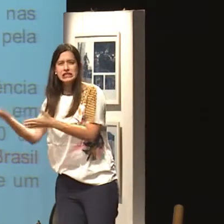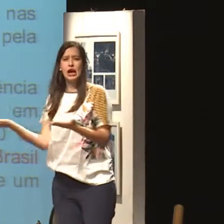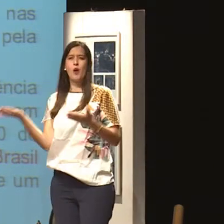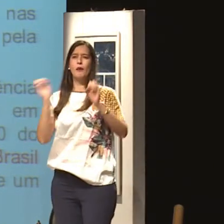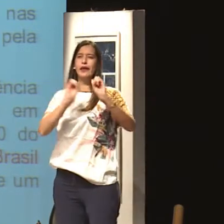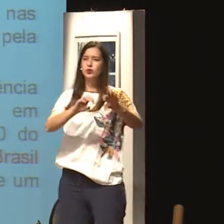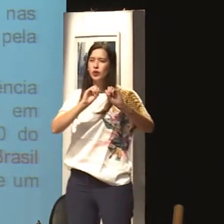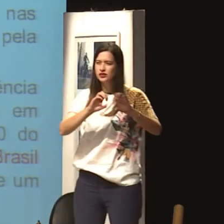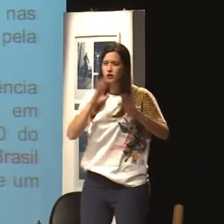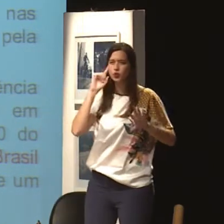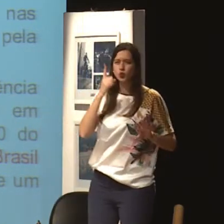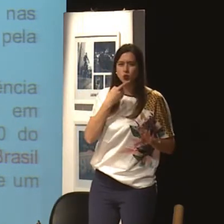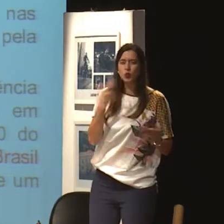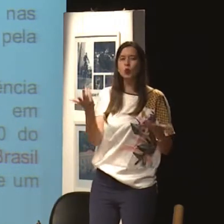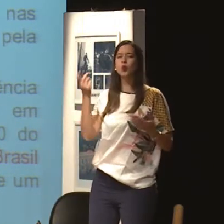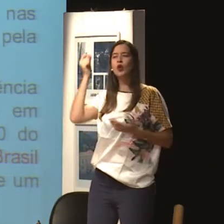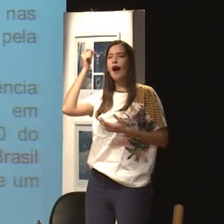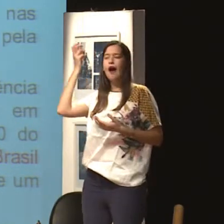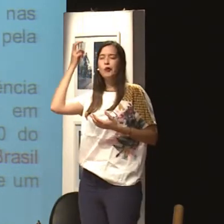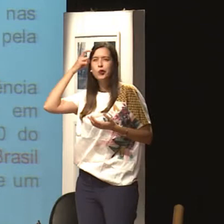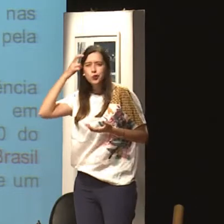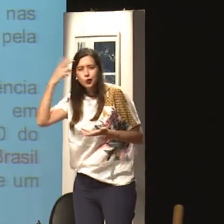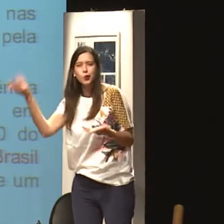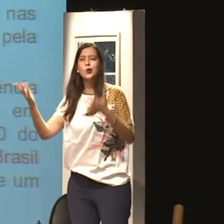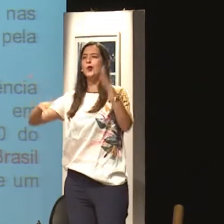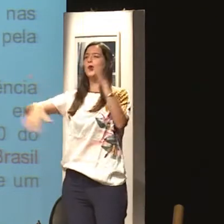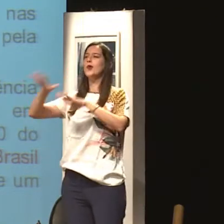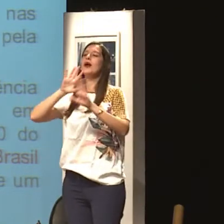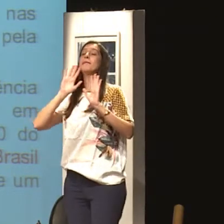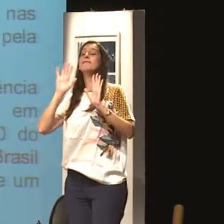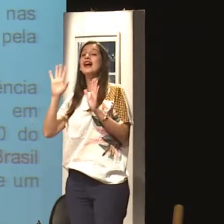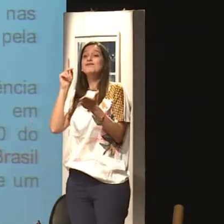por exemplo, palestras inclusivas, falando sobre educação de surdos, sobre a cultura.